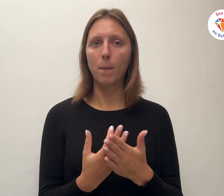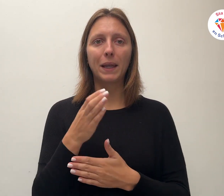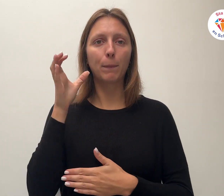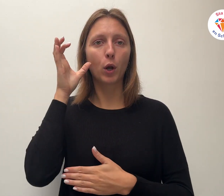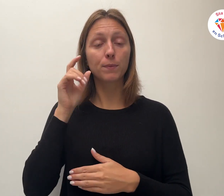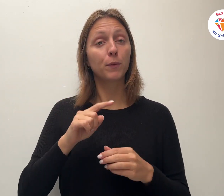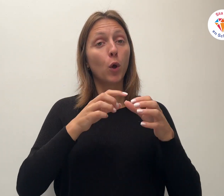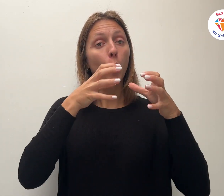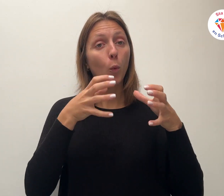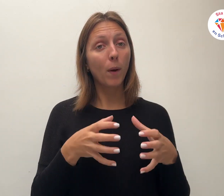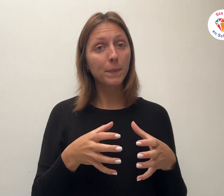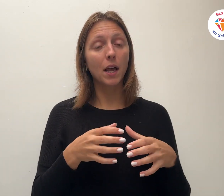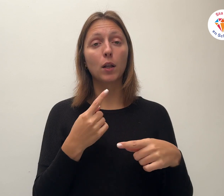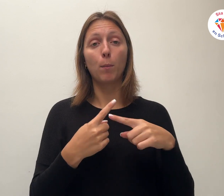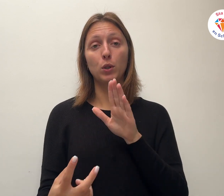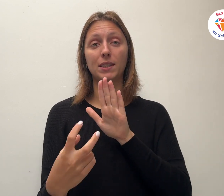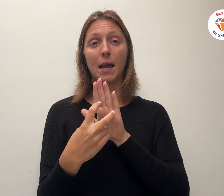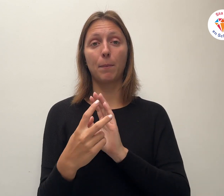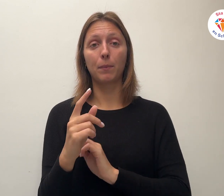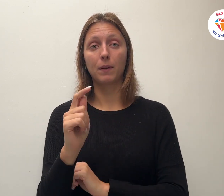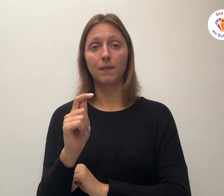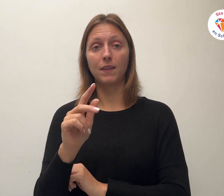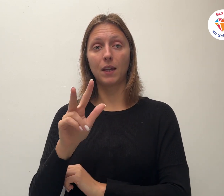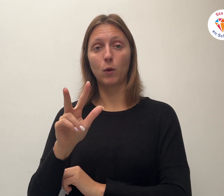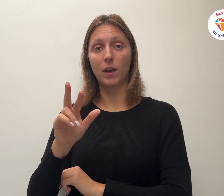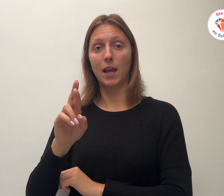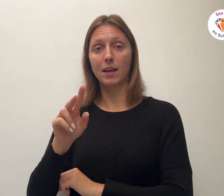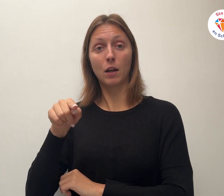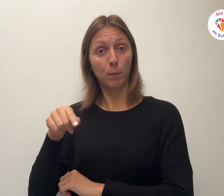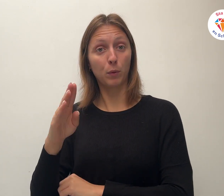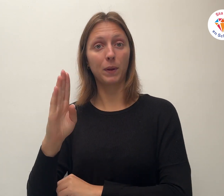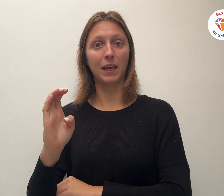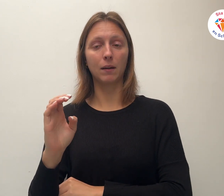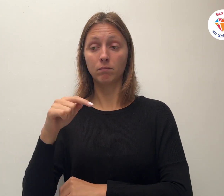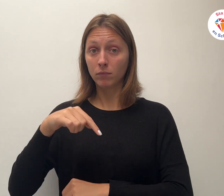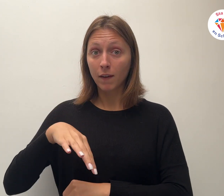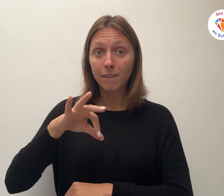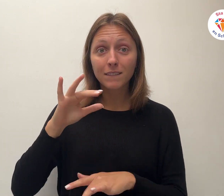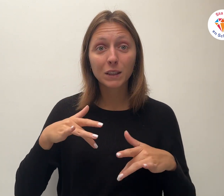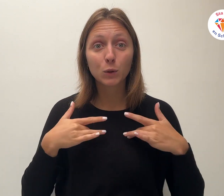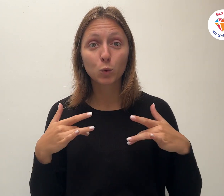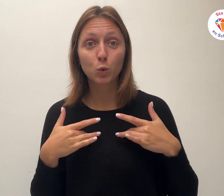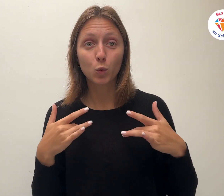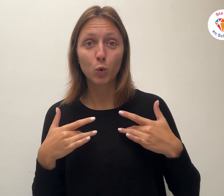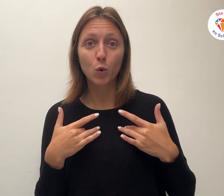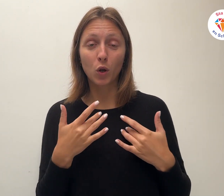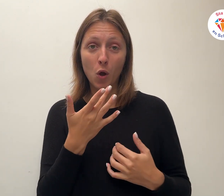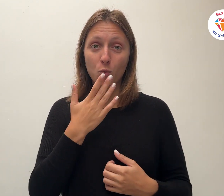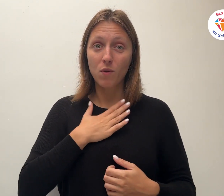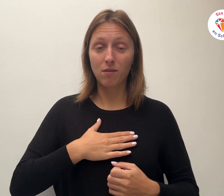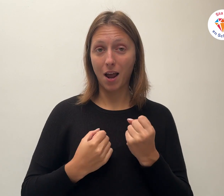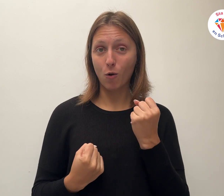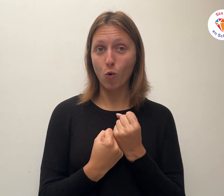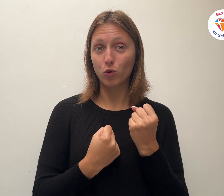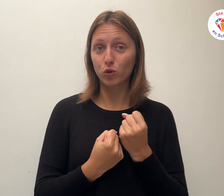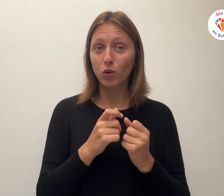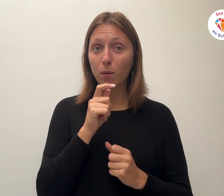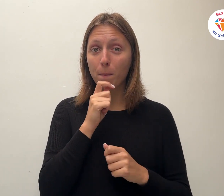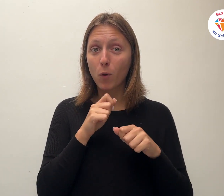en app van twr.be Als je deze aflevering leuk vond En je wilt de podcast helpen ondersteunen Deel hem dan met